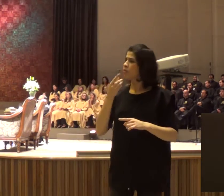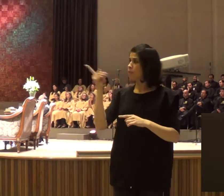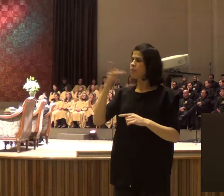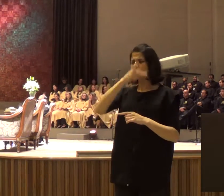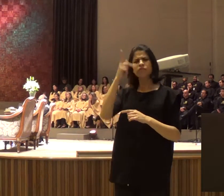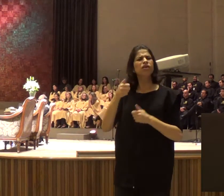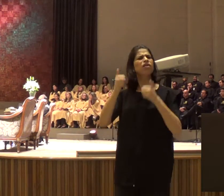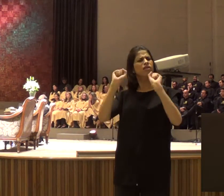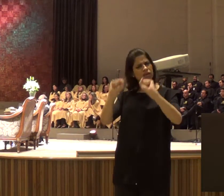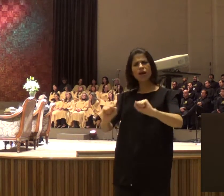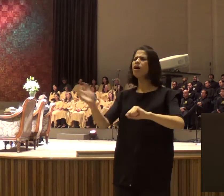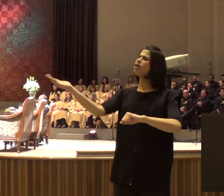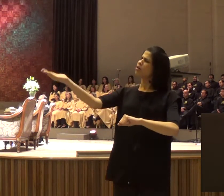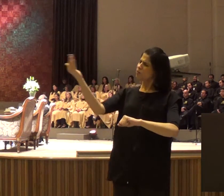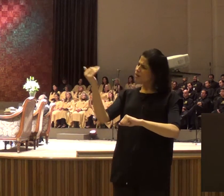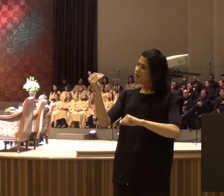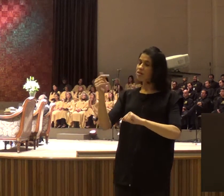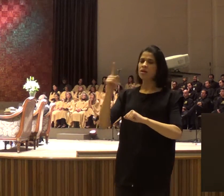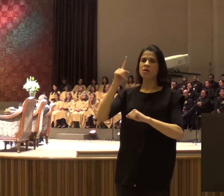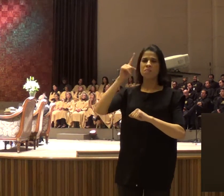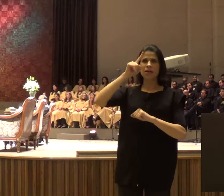Deus, abençoa, o pecado,